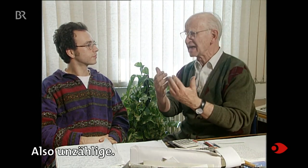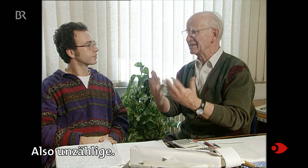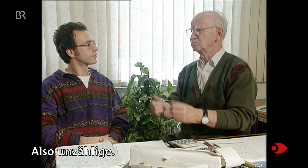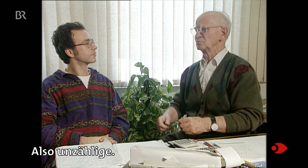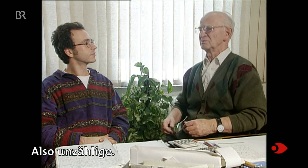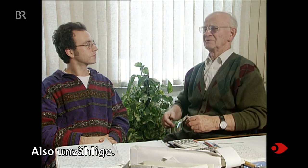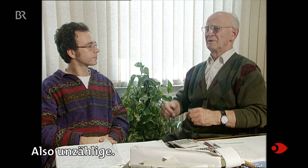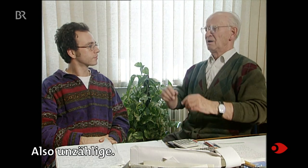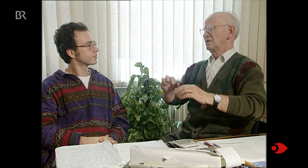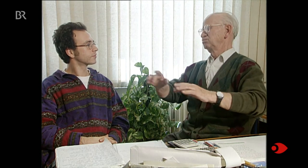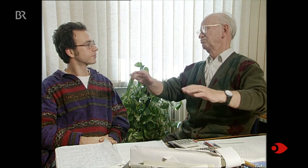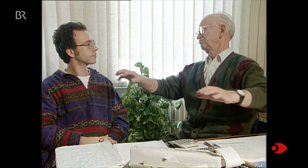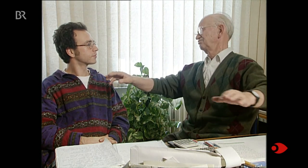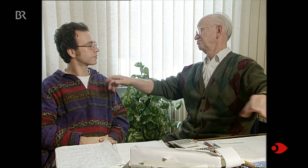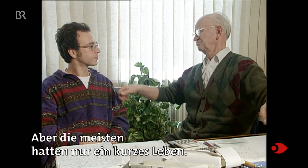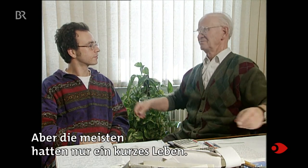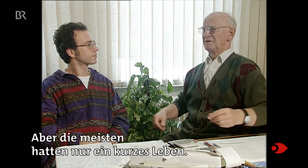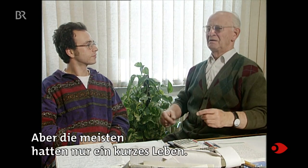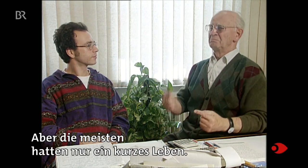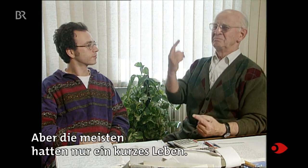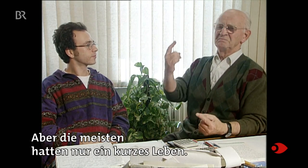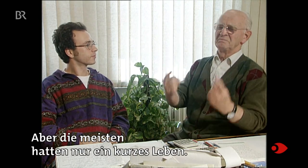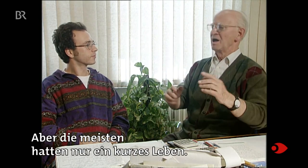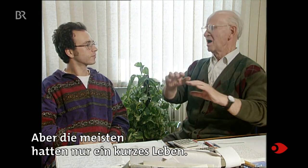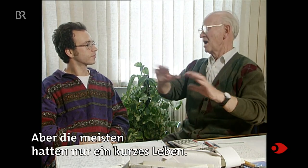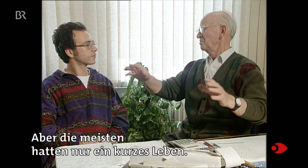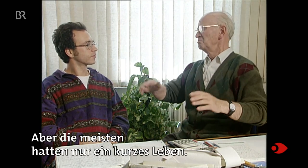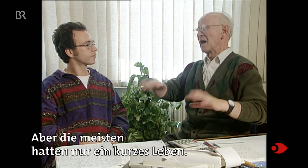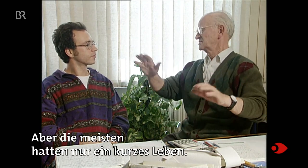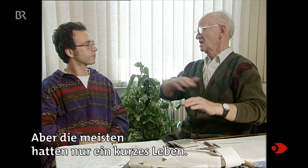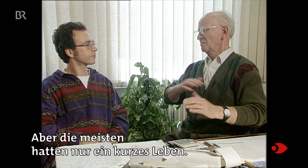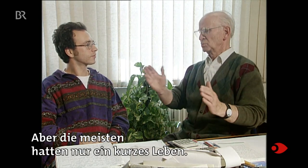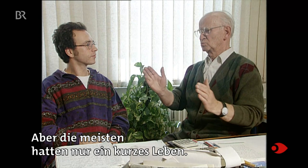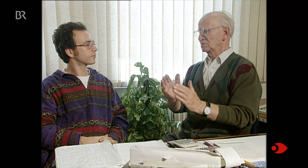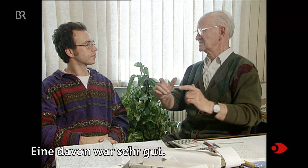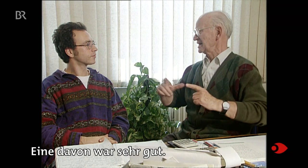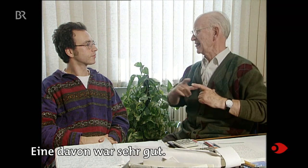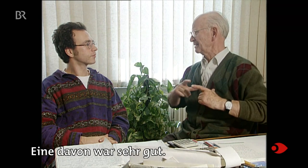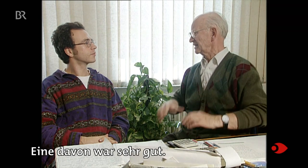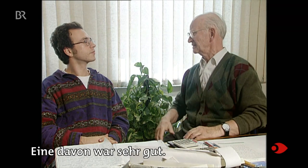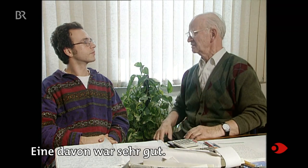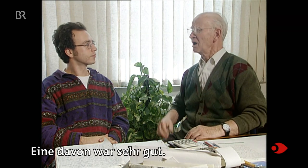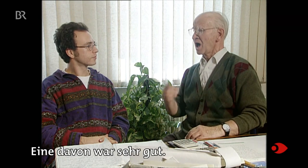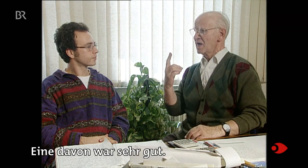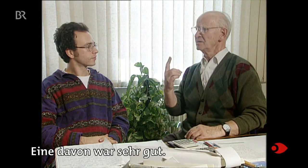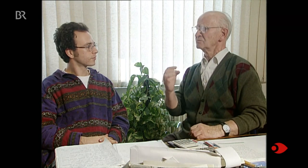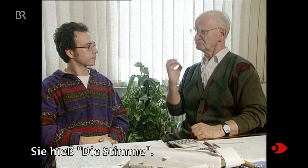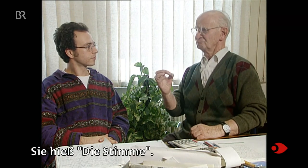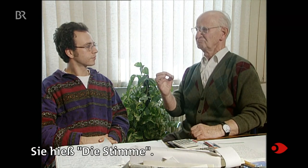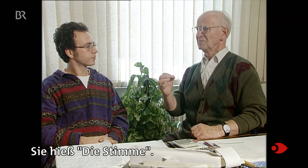unzählige. Aber die meisten hatten nur ein kurzes Leben. Eine davon war sehr gut. Sie hieß